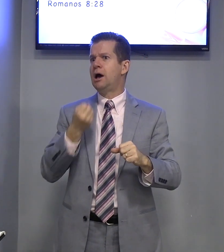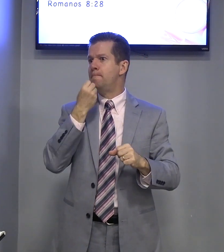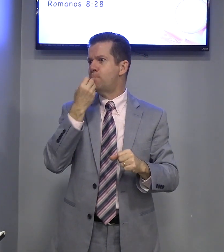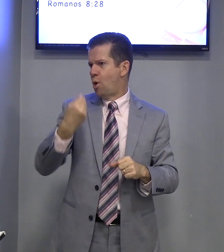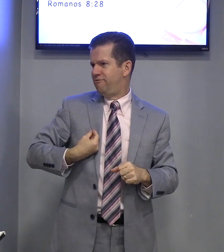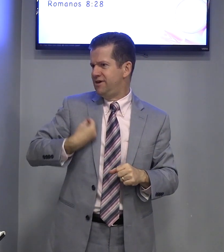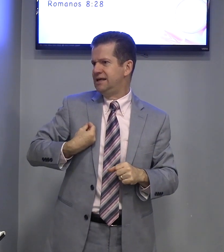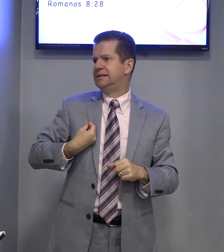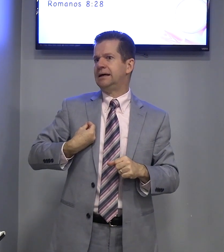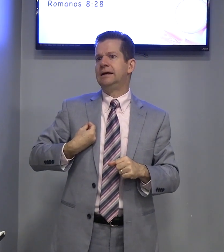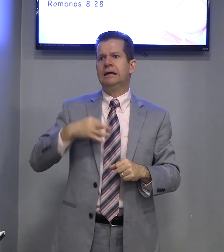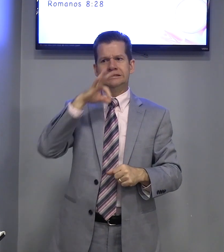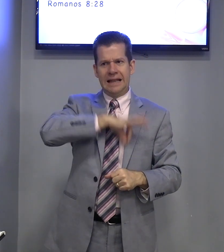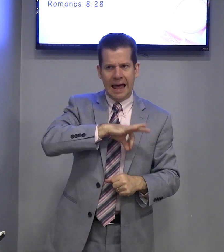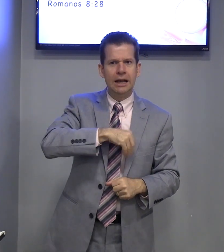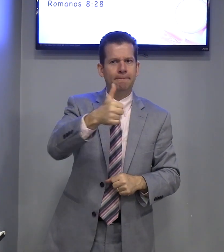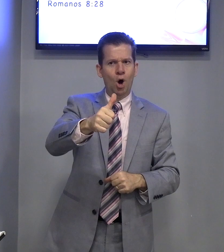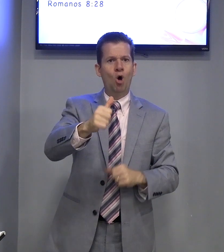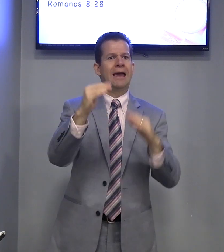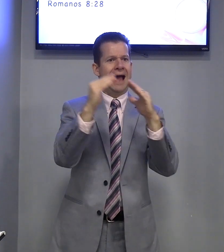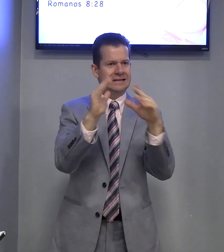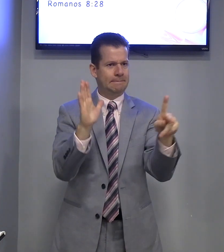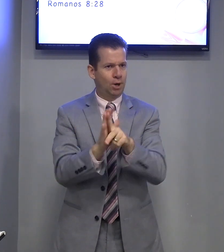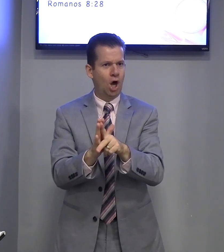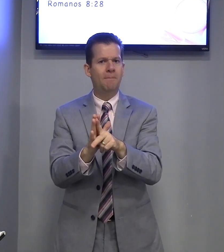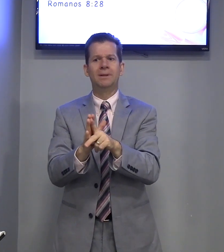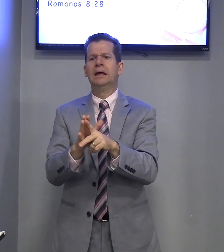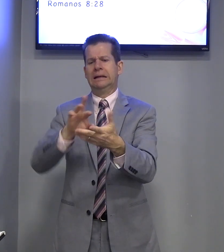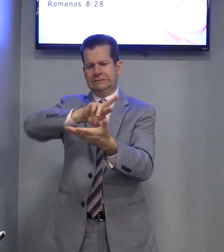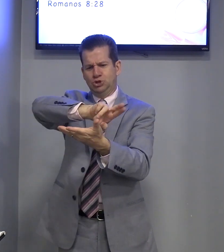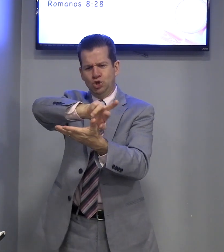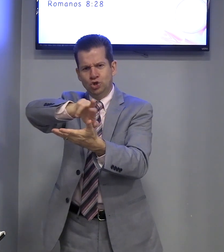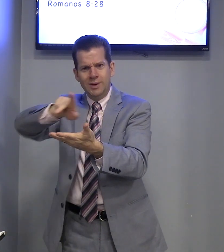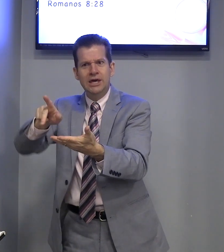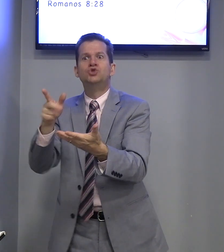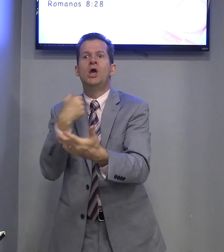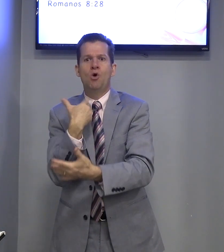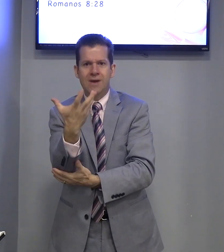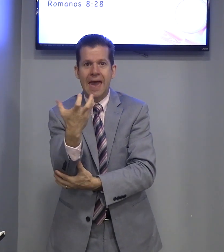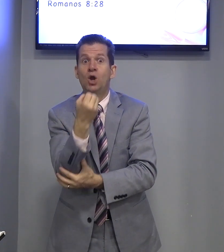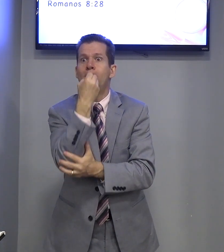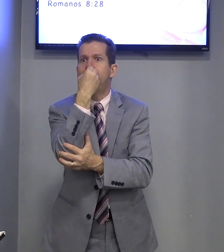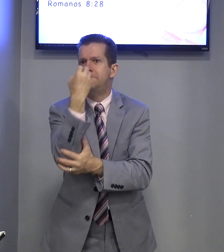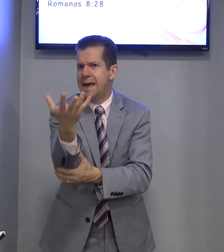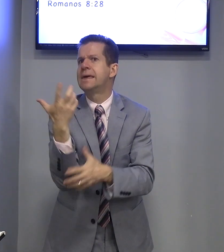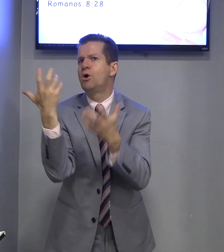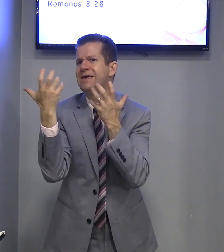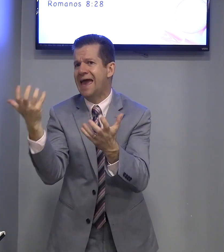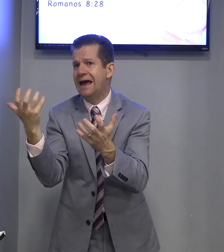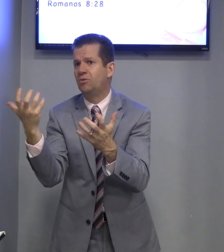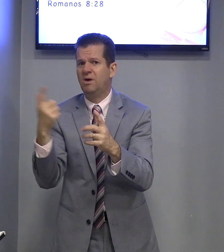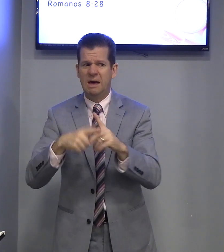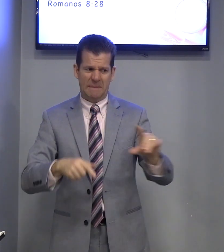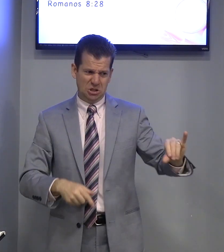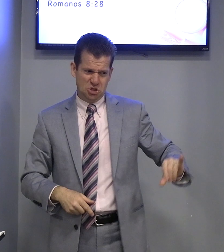Boa vida. Salário bom. Casa própria. Tudo isso. Eu quero o bem. Eu quero. Mas,